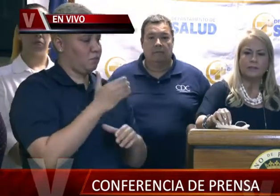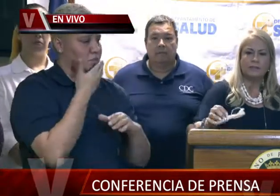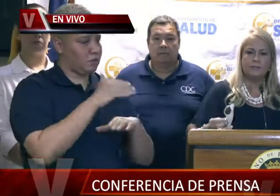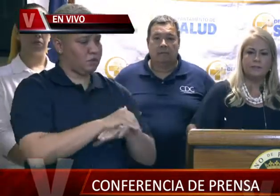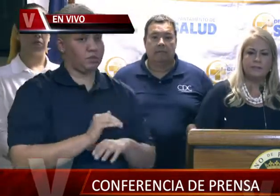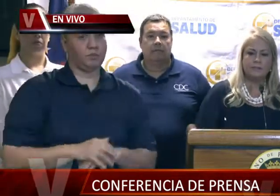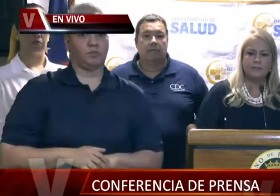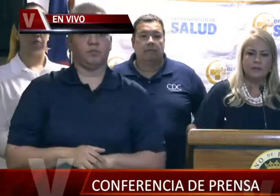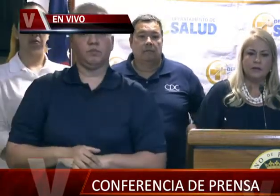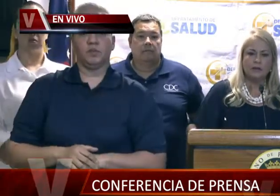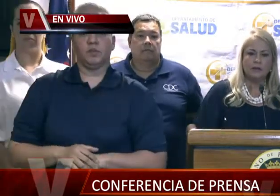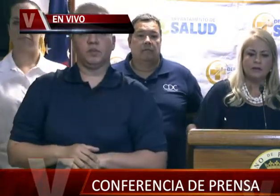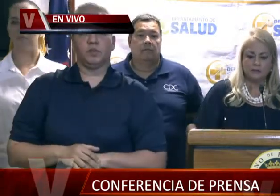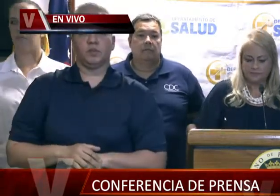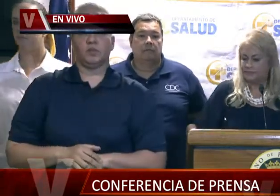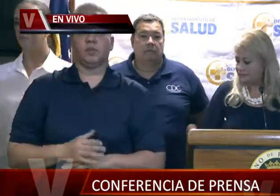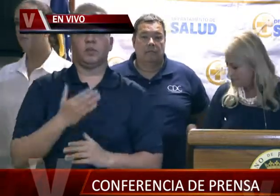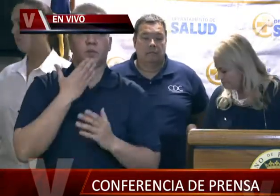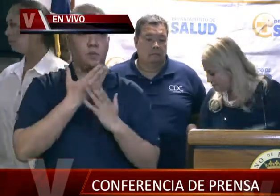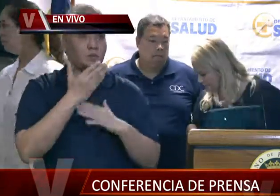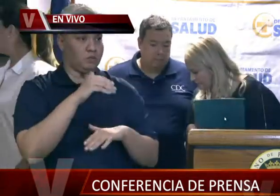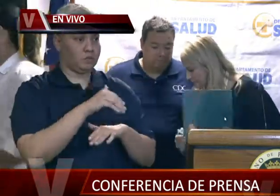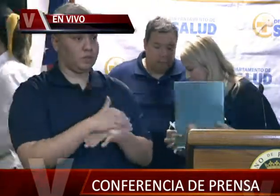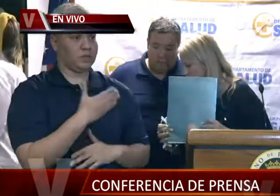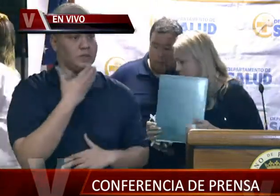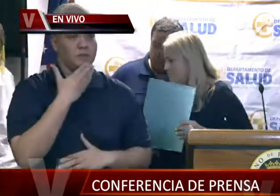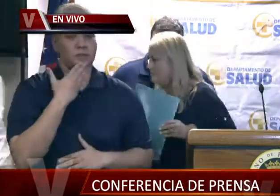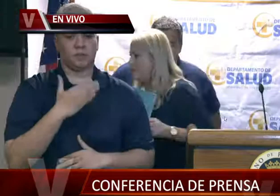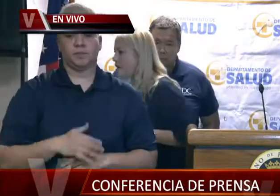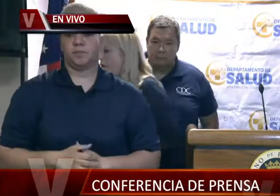Buenas noches, gracias.